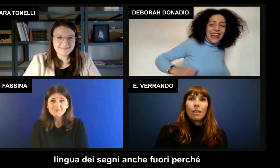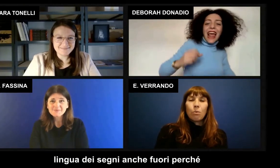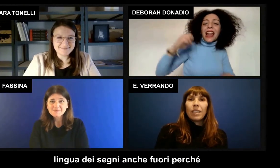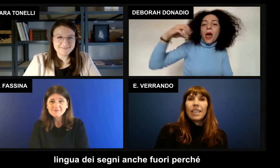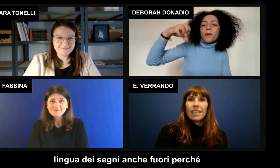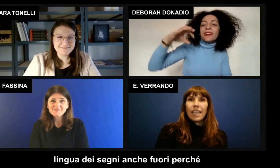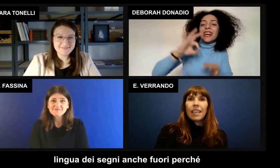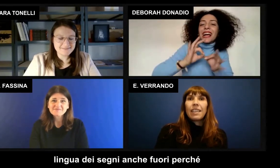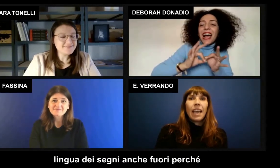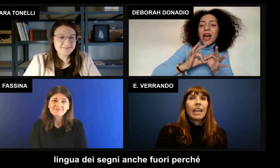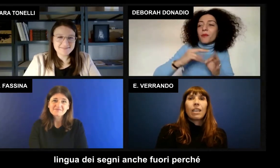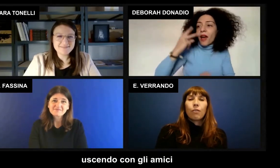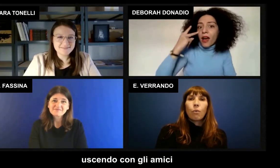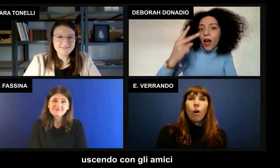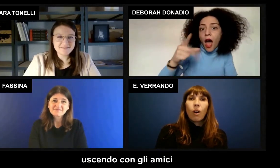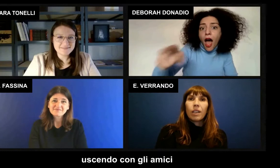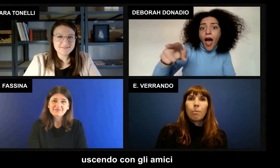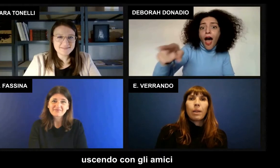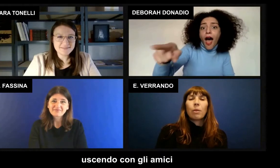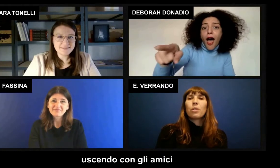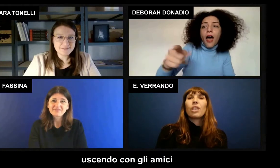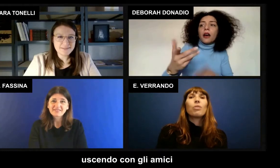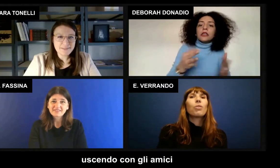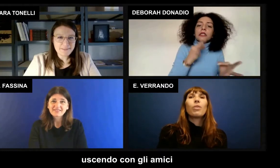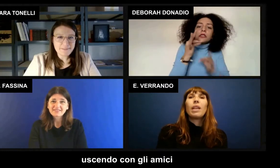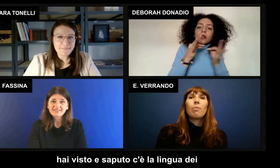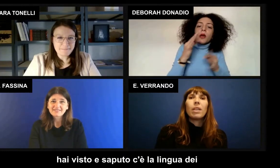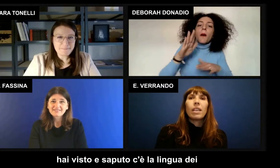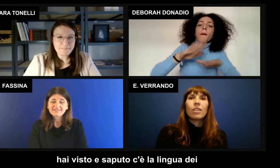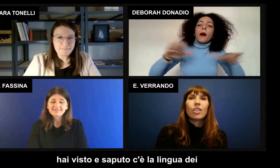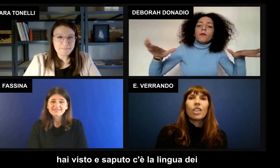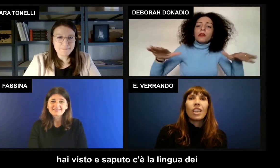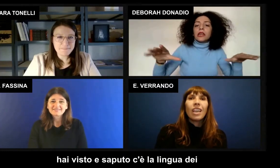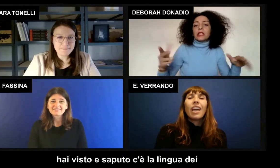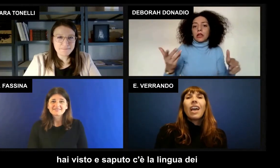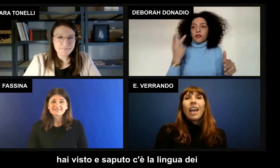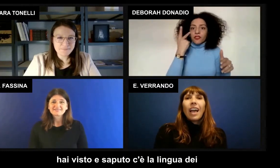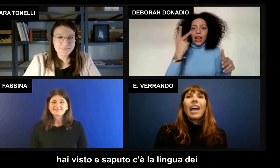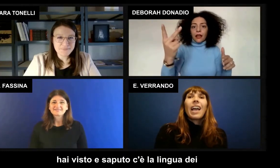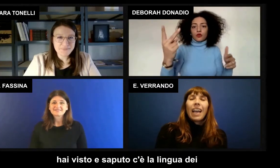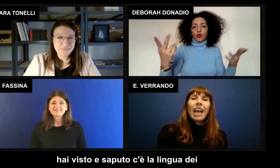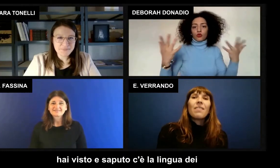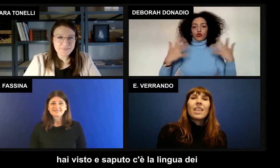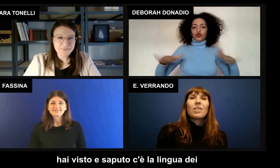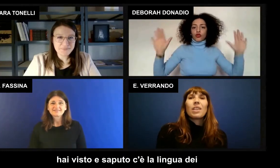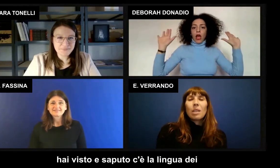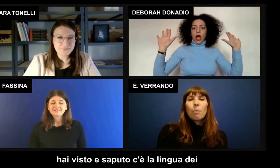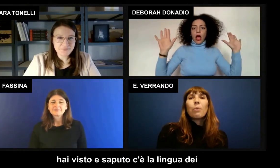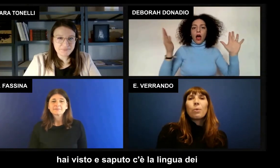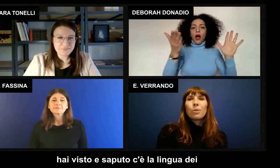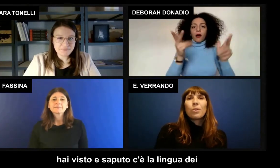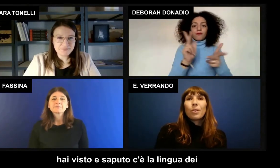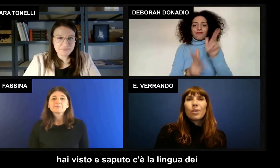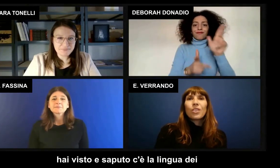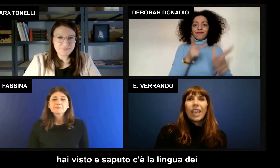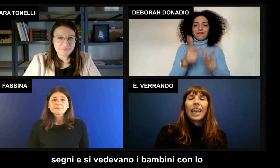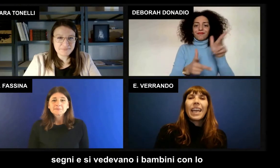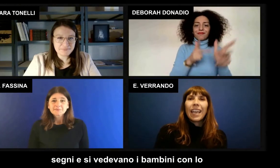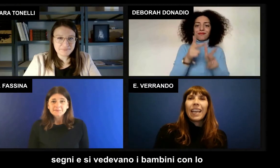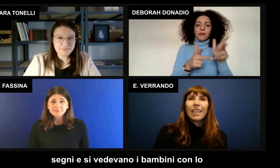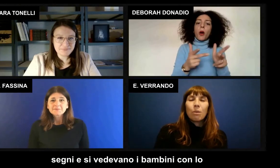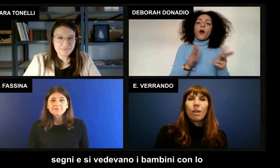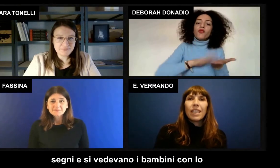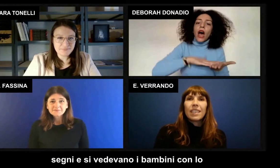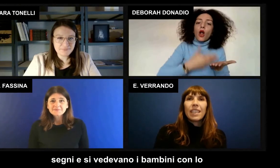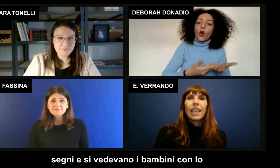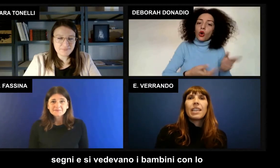data la lingua dei segni è anche fuori perché uscendo con gli amici hai visto e saputo c'è